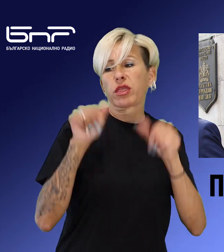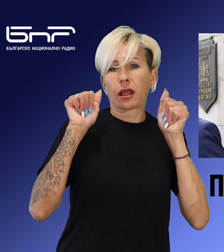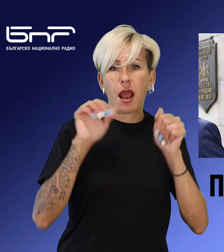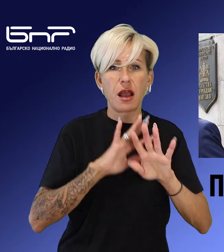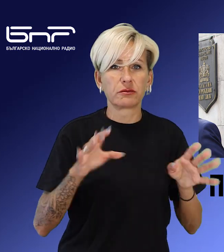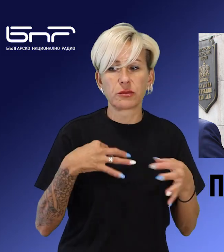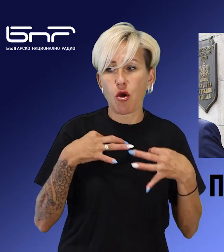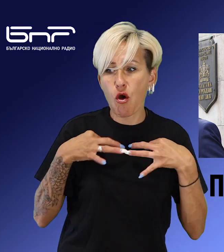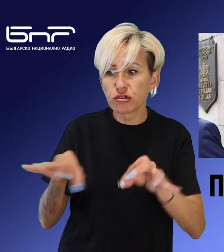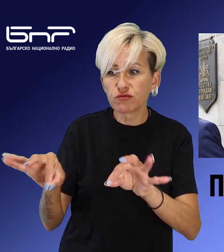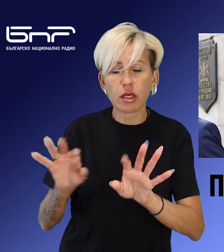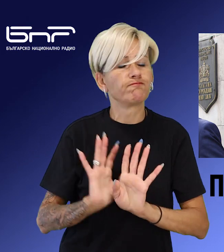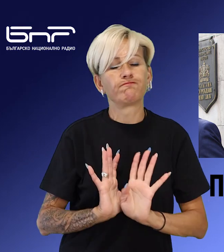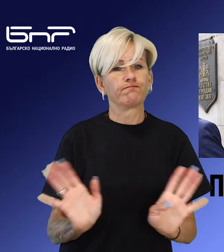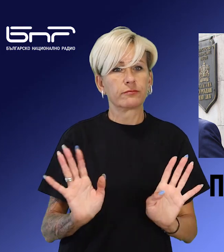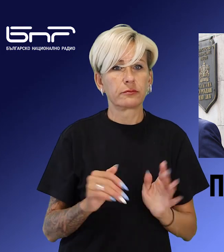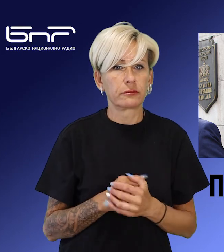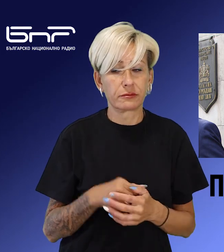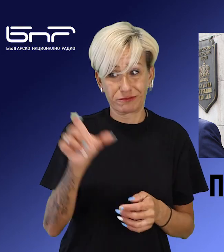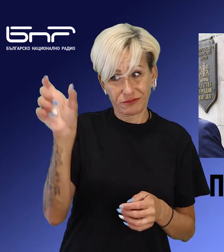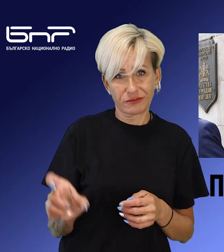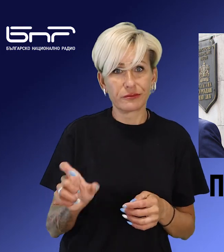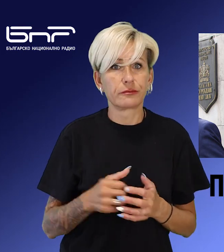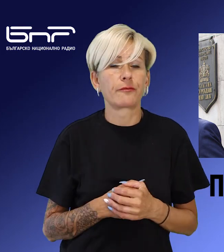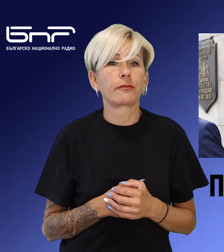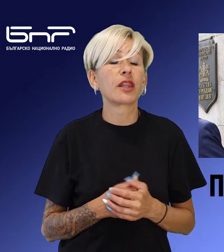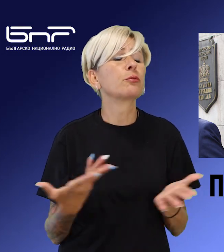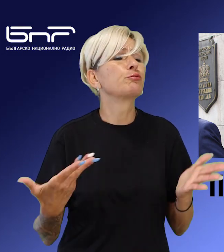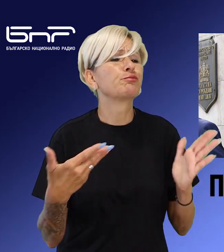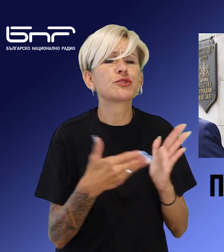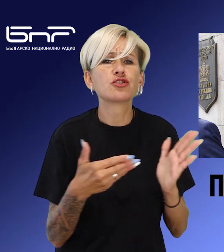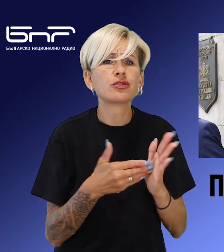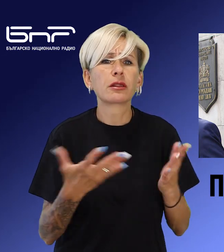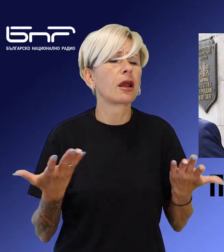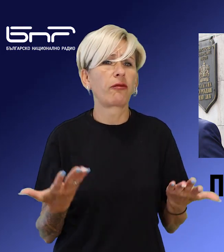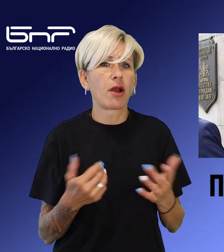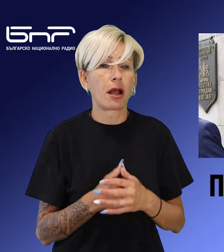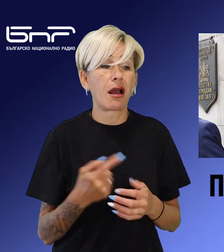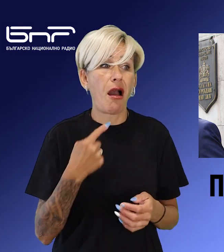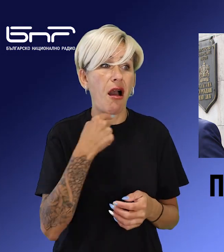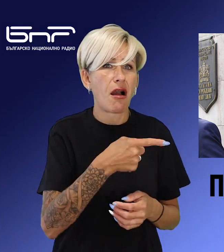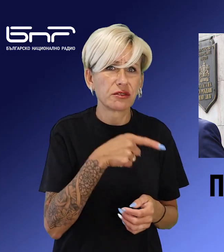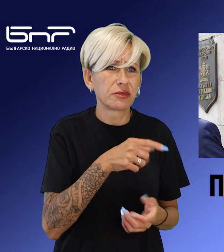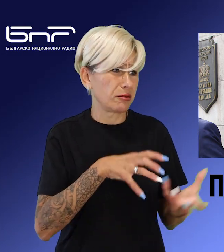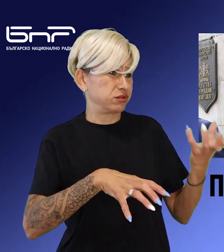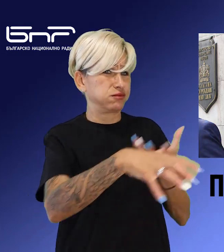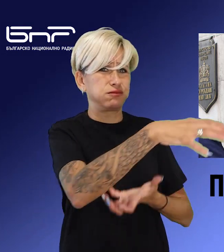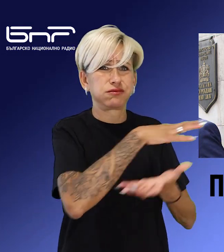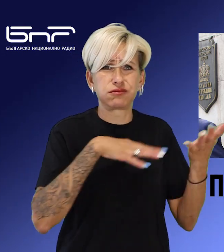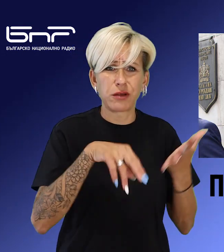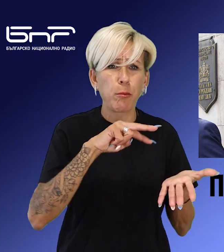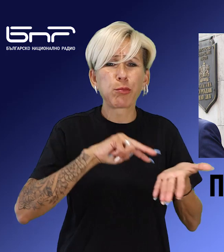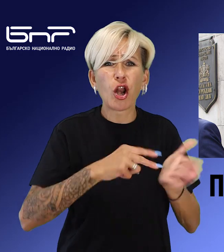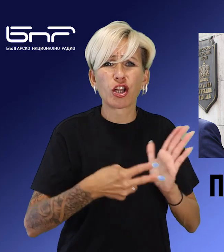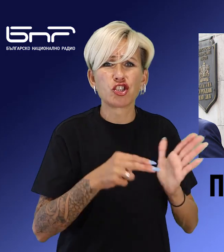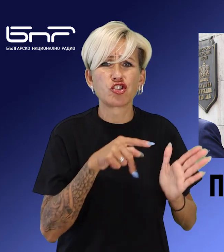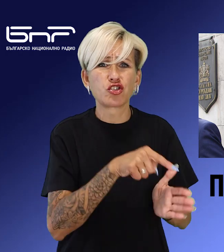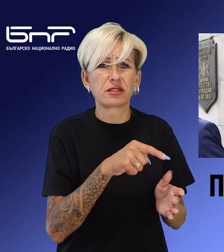освобождаването на Тодоров и определи мотивите към предложението на правителството за смяната му като изцяло политически и като